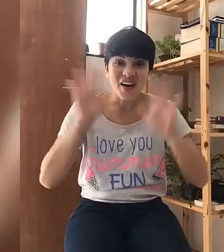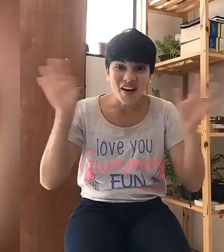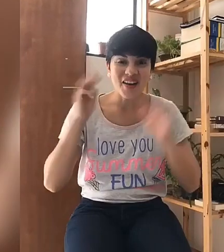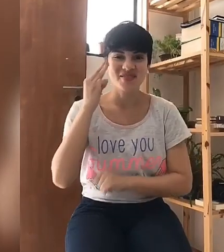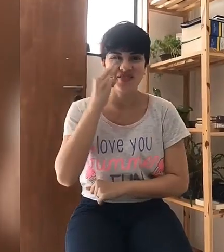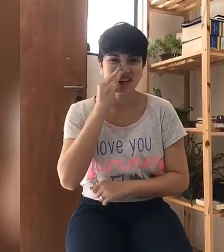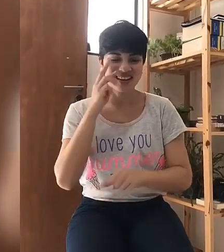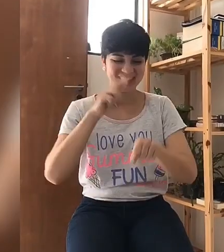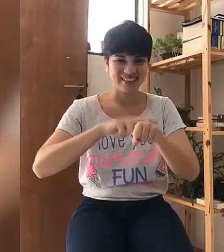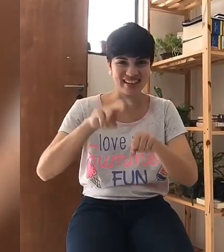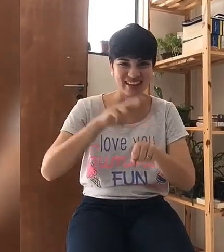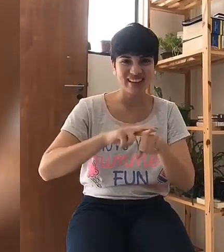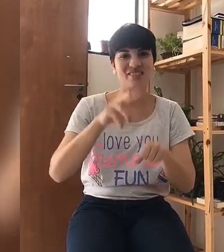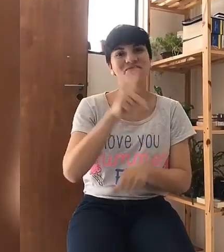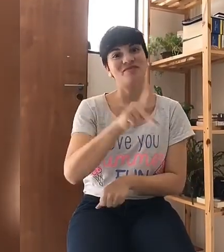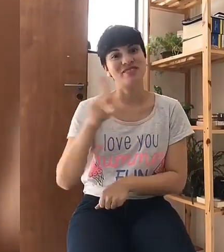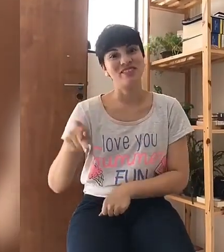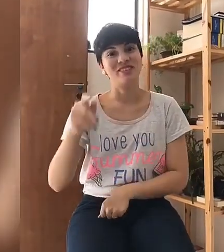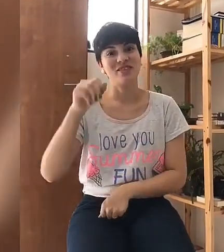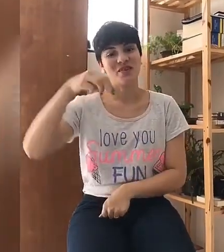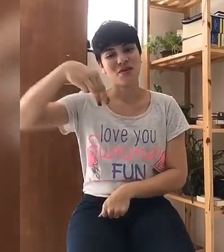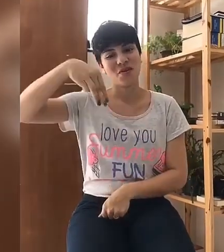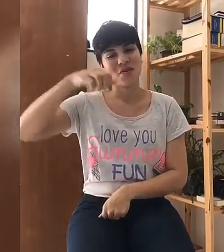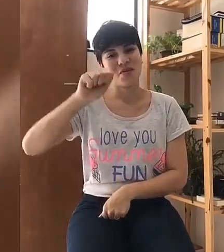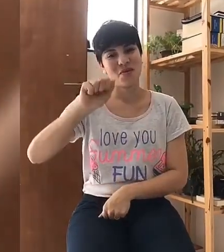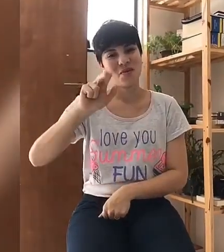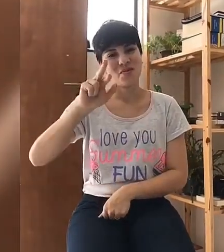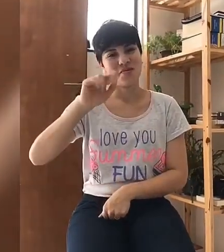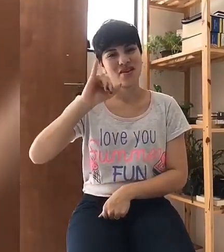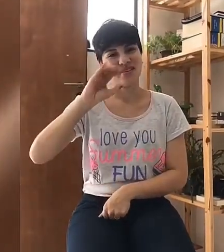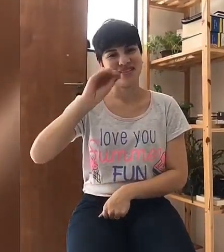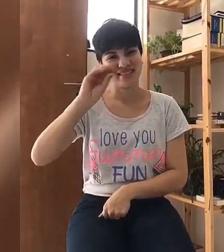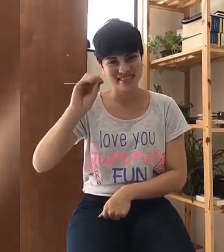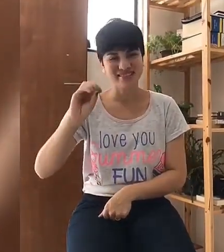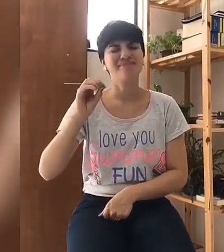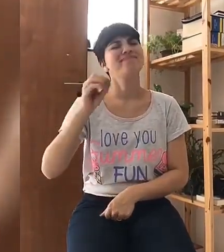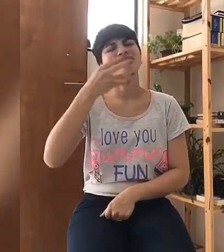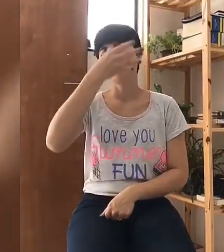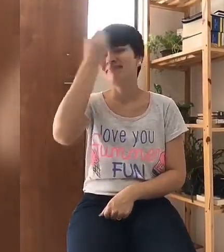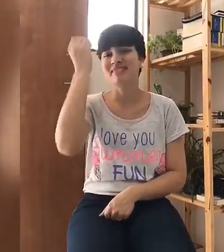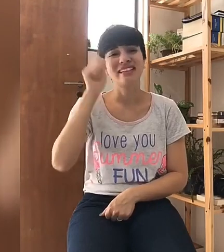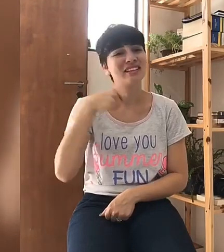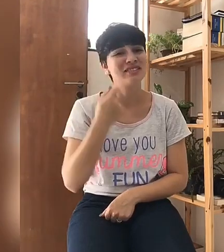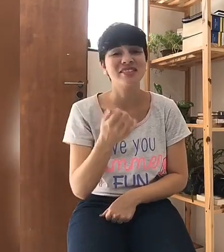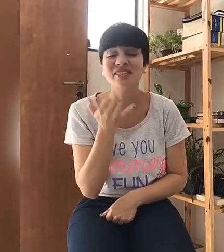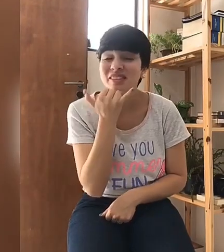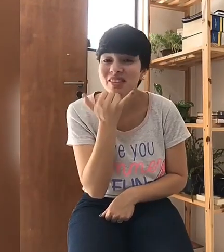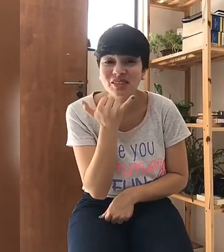Oi, Mattson, Raquel, Professor Maurício. Desculpa, mas eu esqueci o seu sinal.